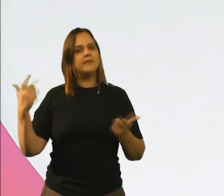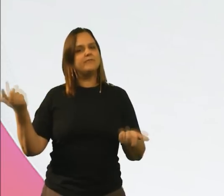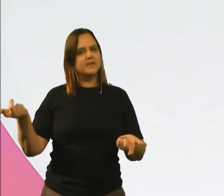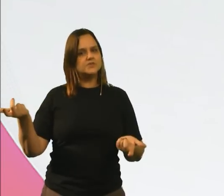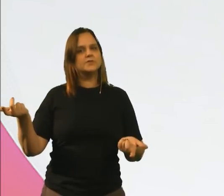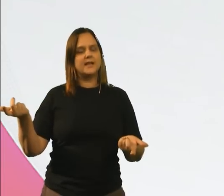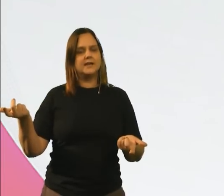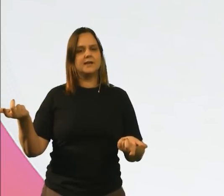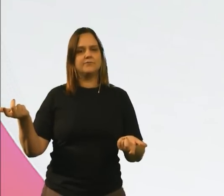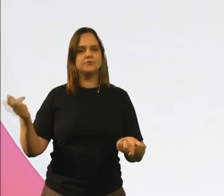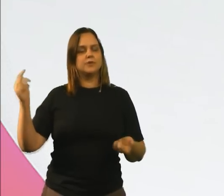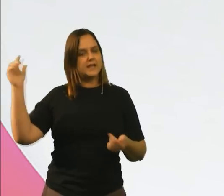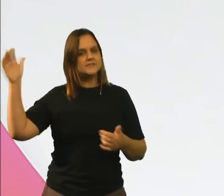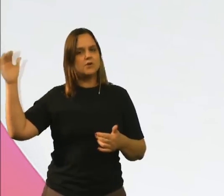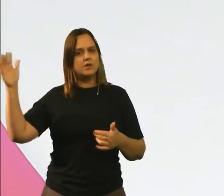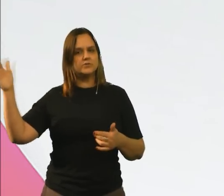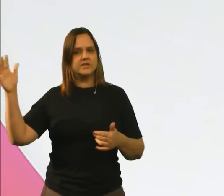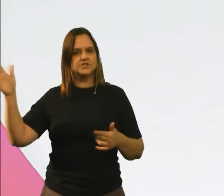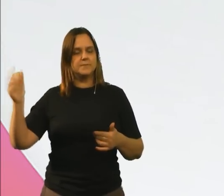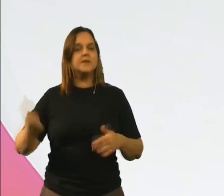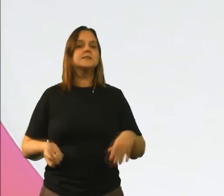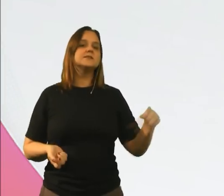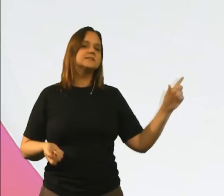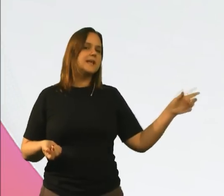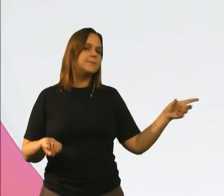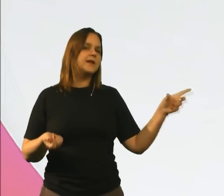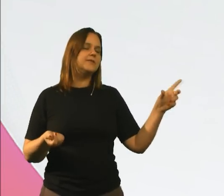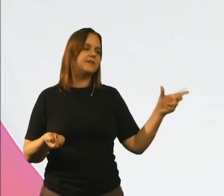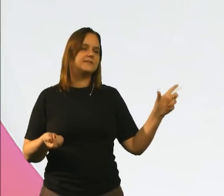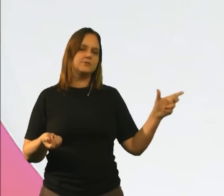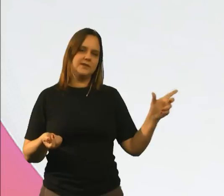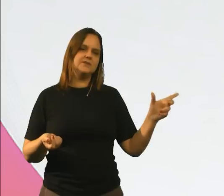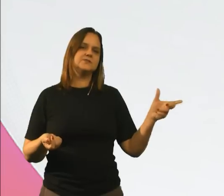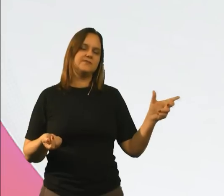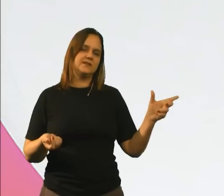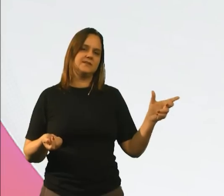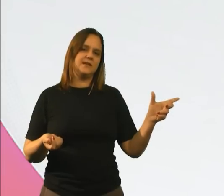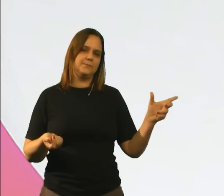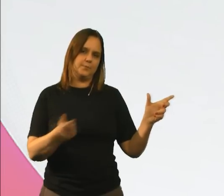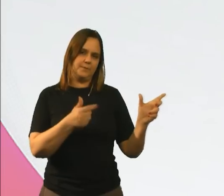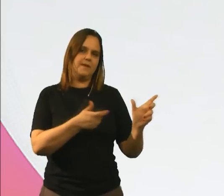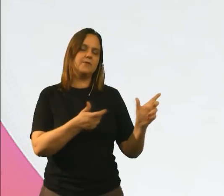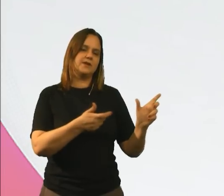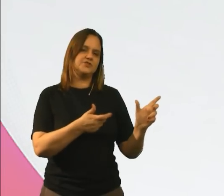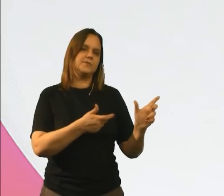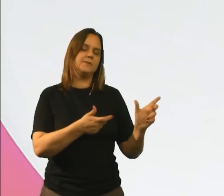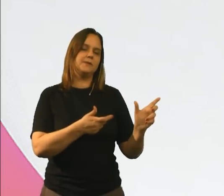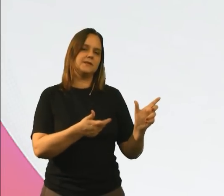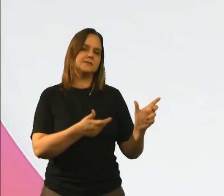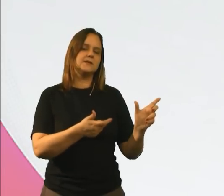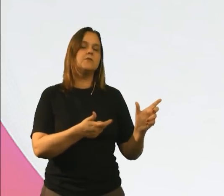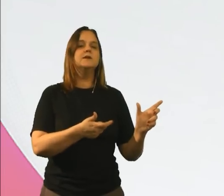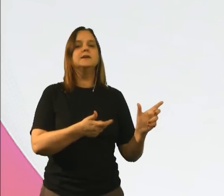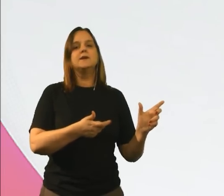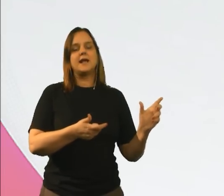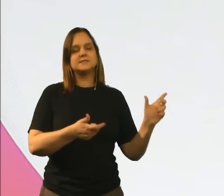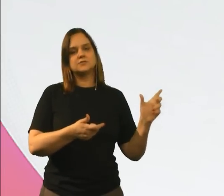benefício dele lá no futuro é esse outro regime. Esse tempo que ele verteu no início da vida dele para o primeiro regime que ele pertenceu, essas